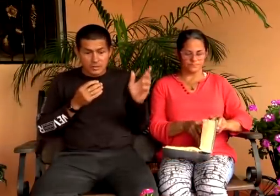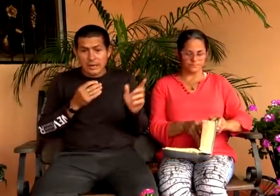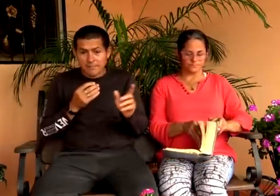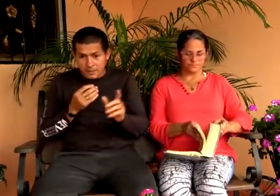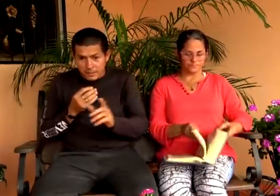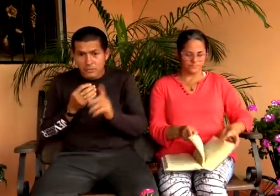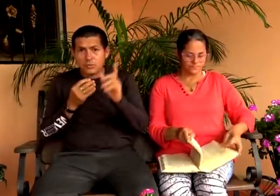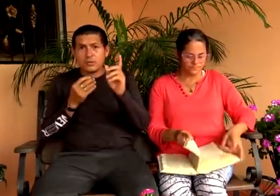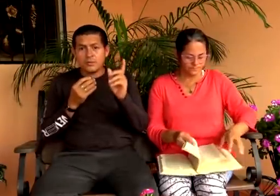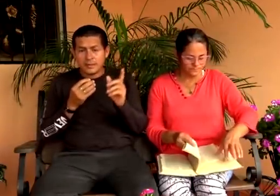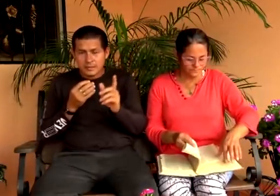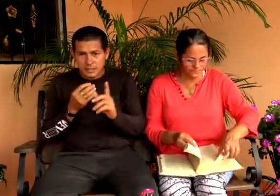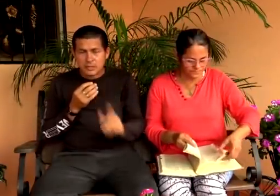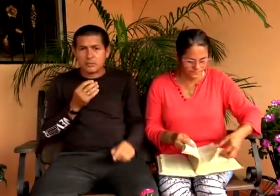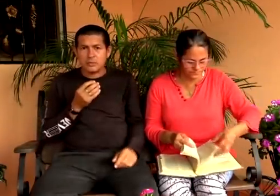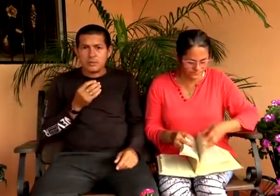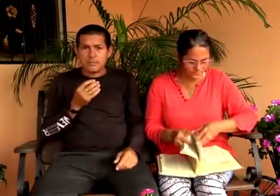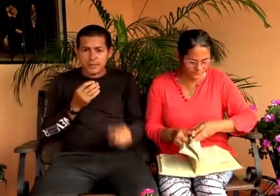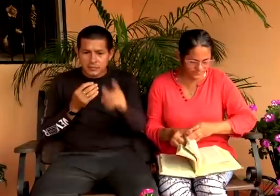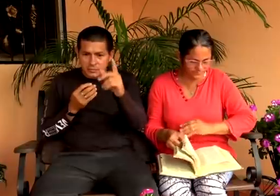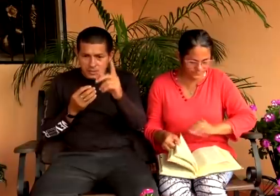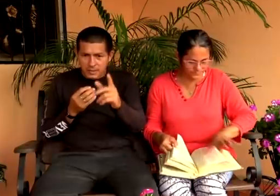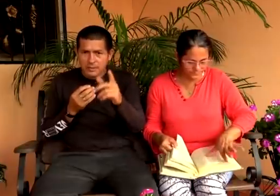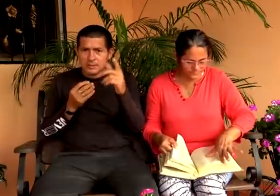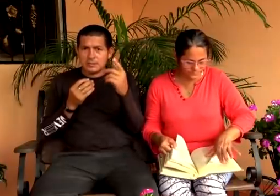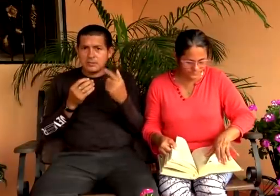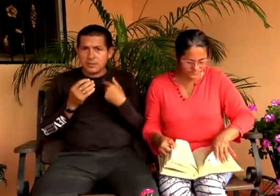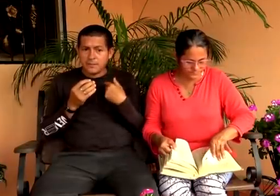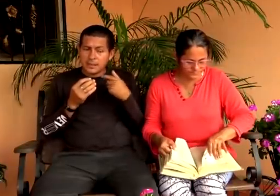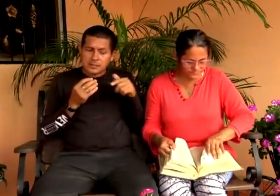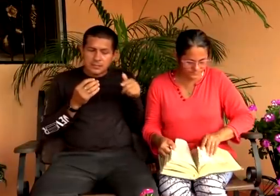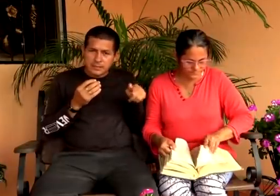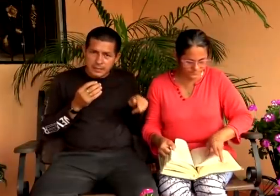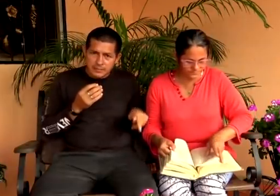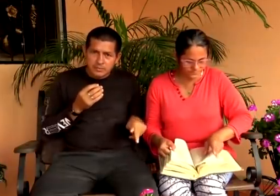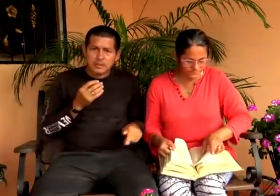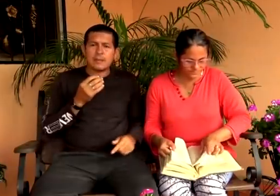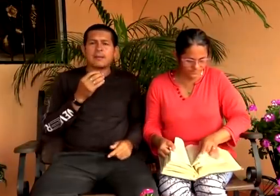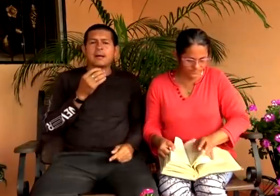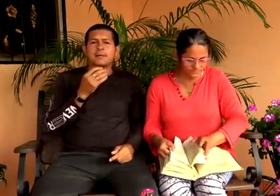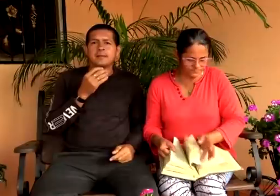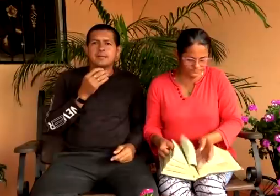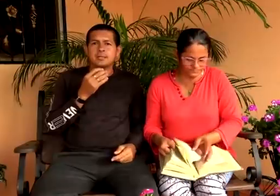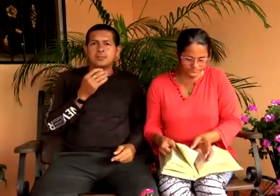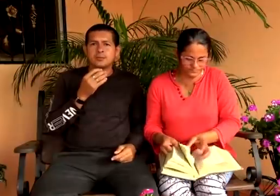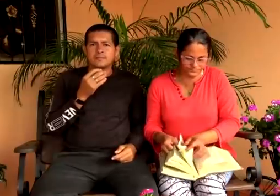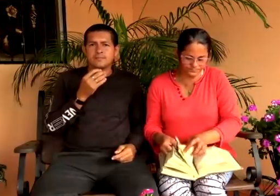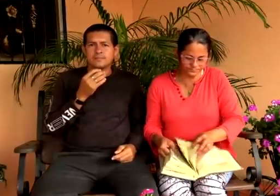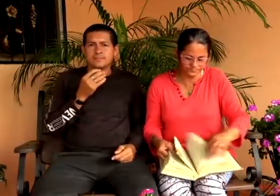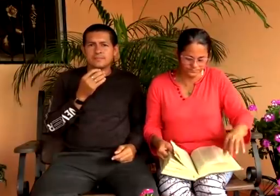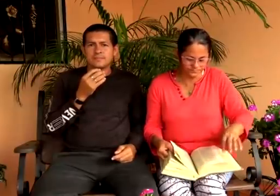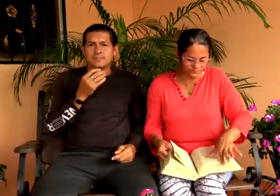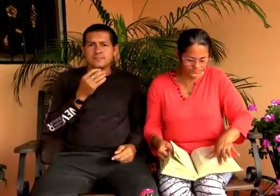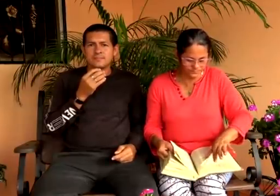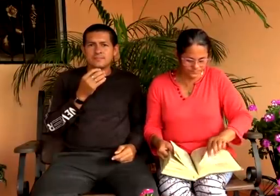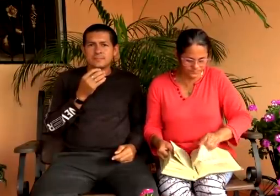capítulos y versículos, para que ustedes y yo perseveremos en la palabra del Señor.